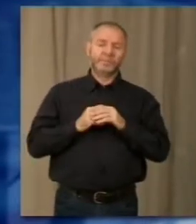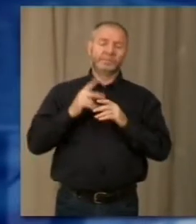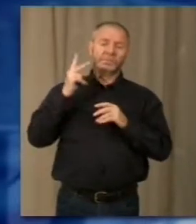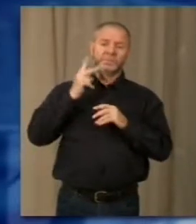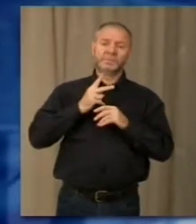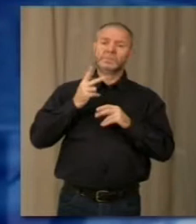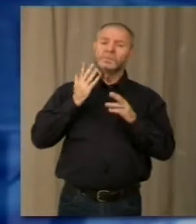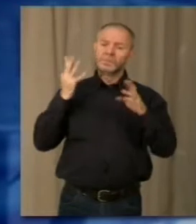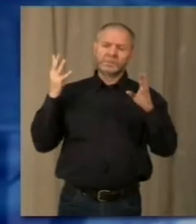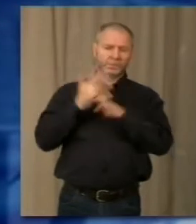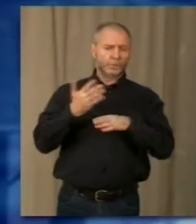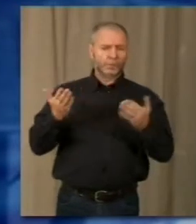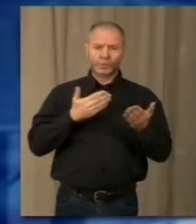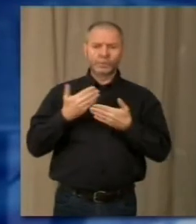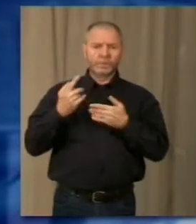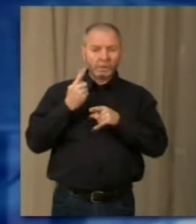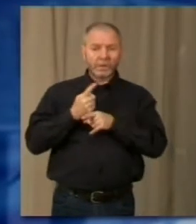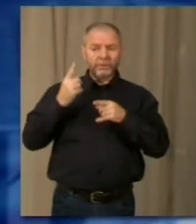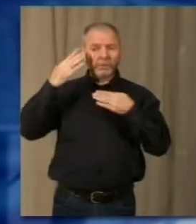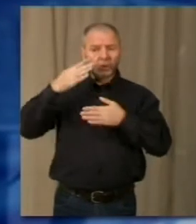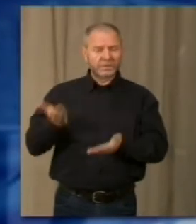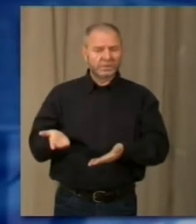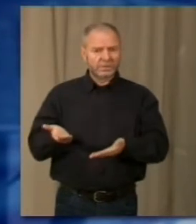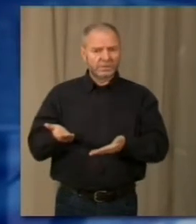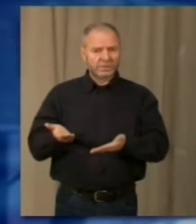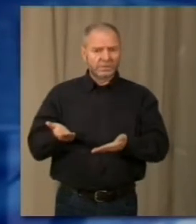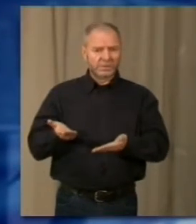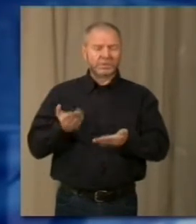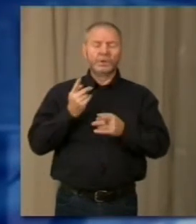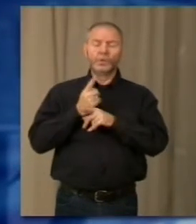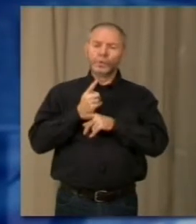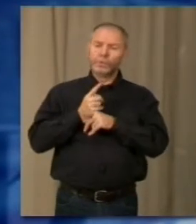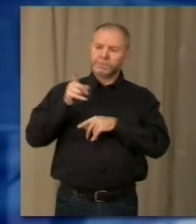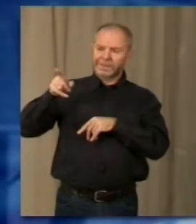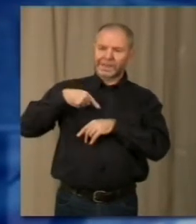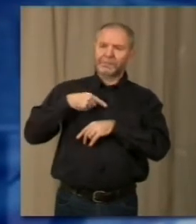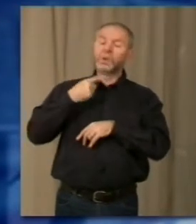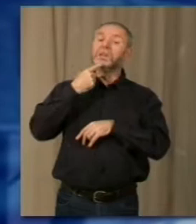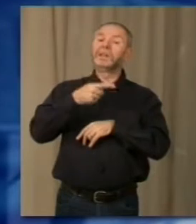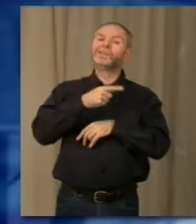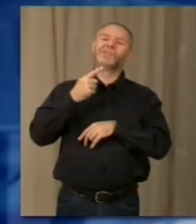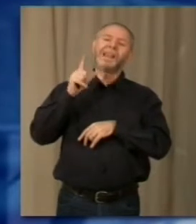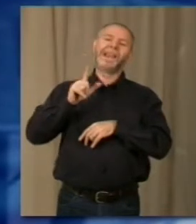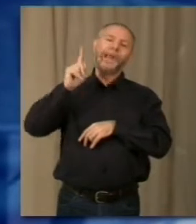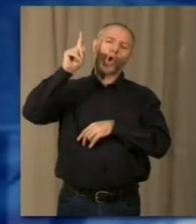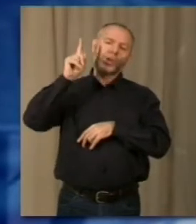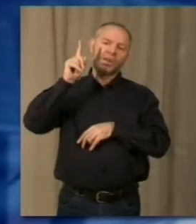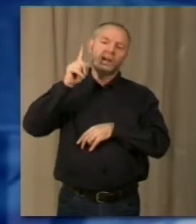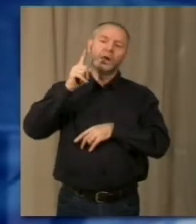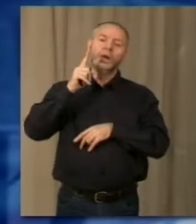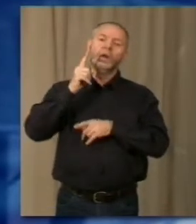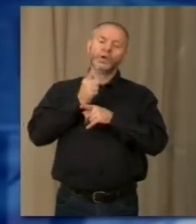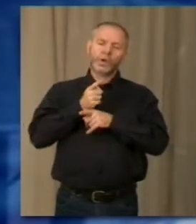immediato da parte dell'amministrazione e delle forze dell'ordine. Dobbiamo assolutamente, così l'esponente cittadino del Carroccio, implementare il servizio di